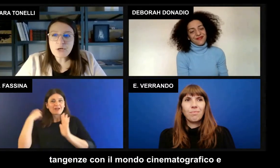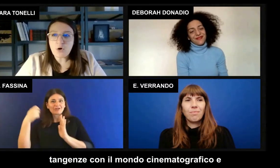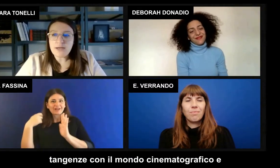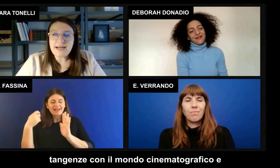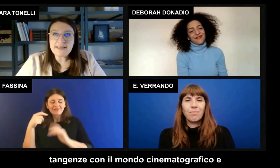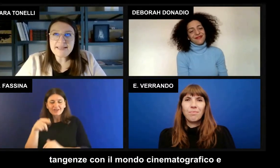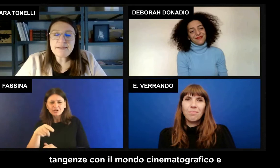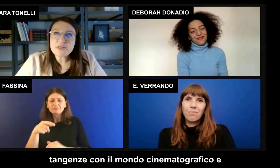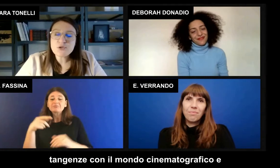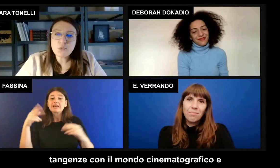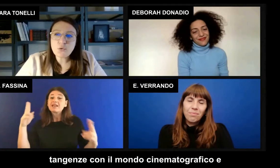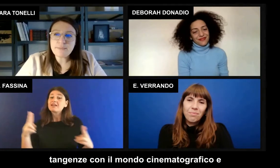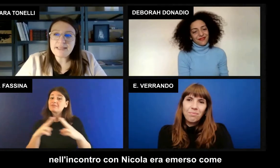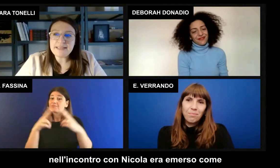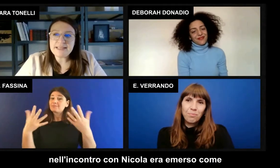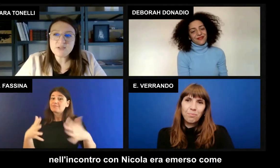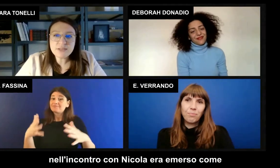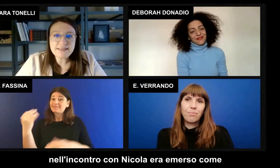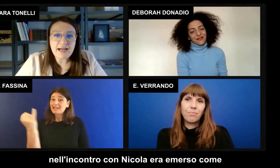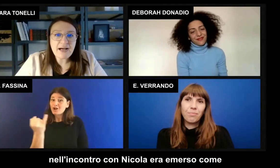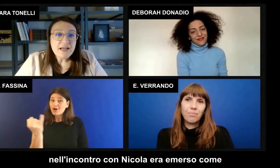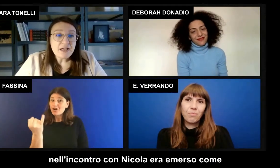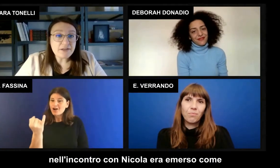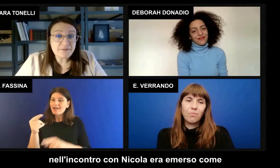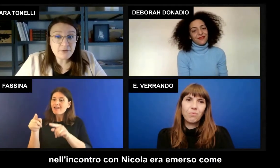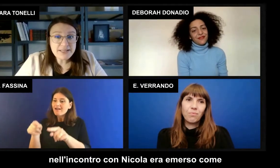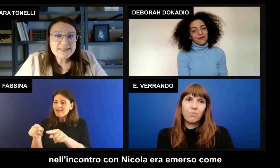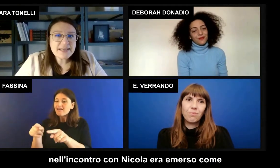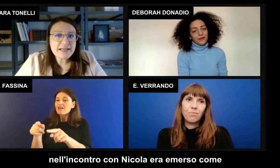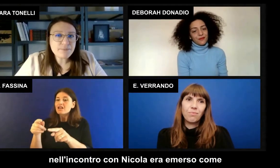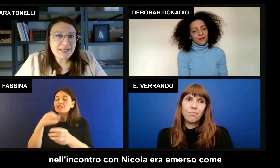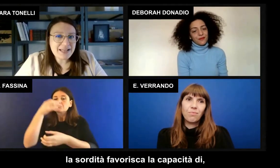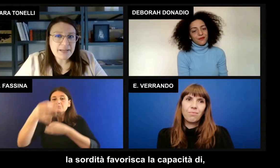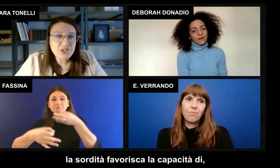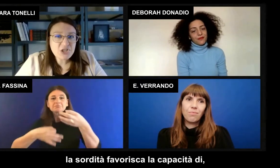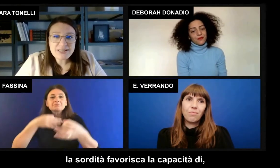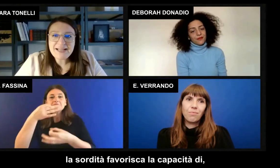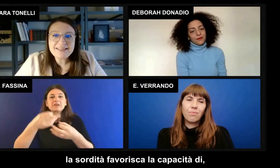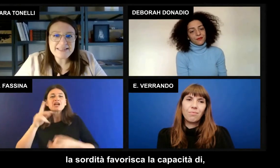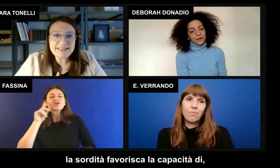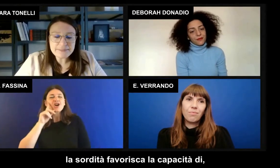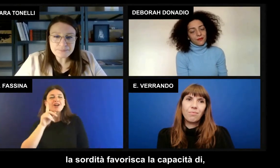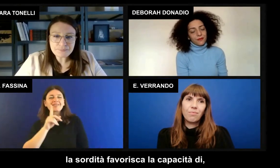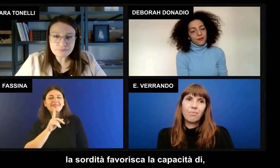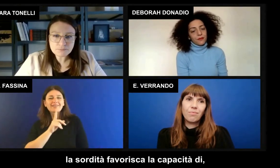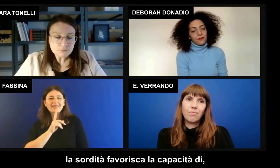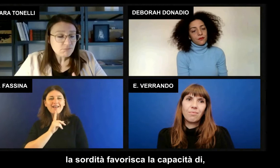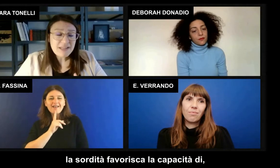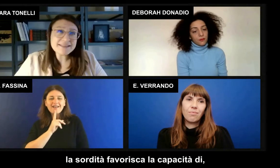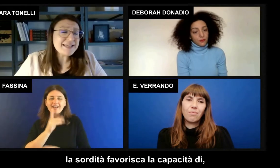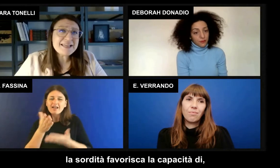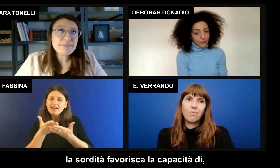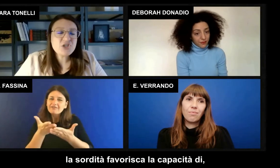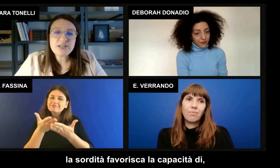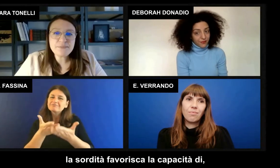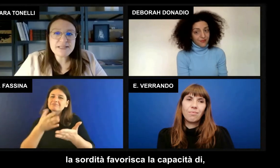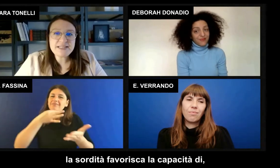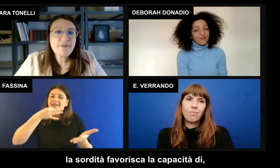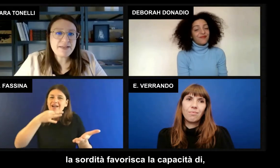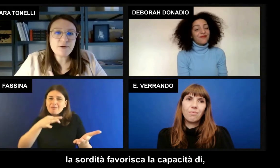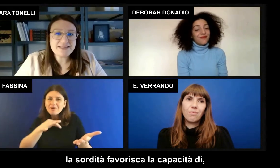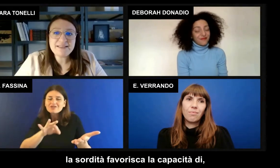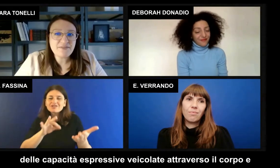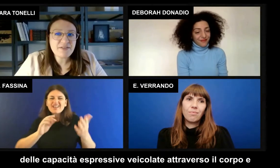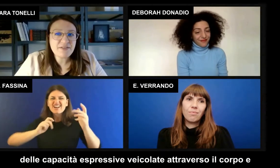'incontro con Nicola era emerso come la sordità favorisca la capacità di, nelle capacità